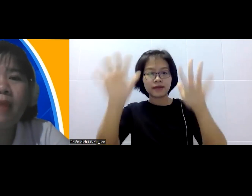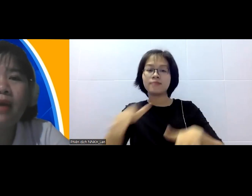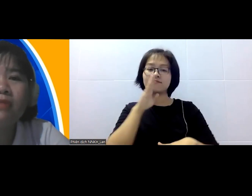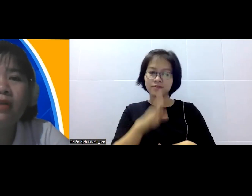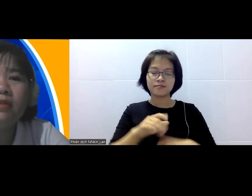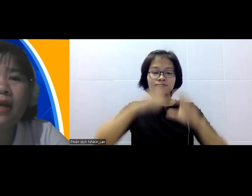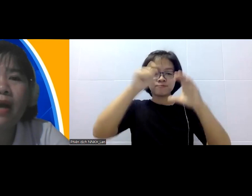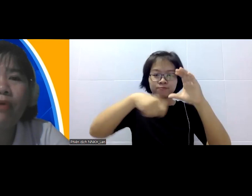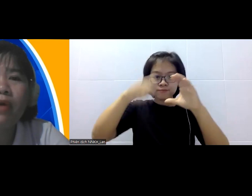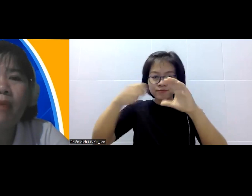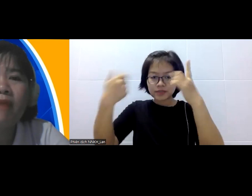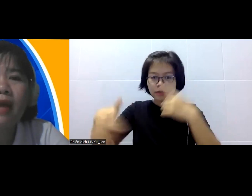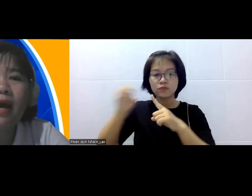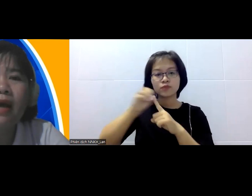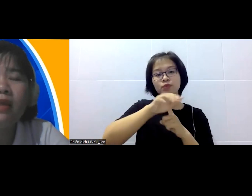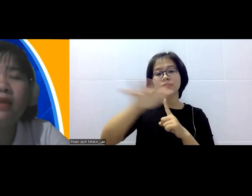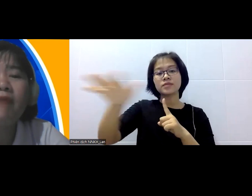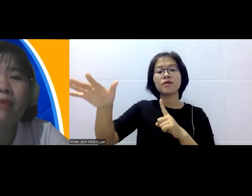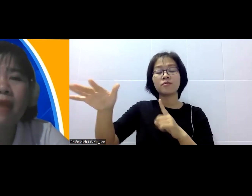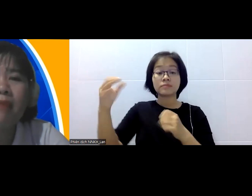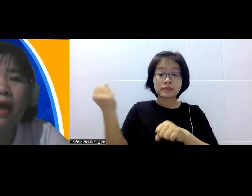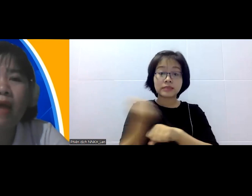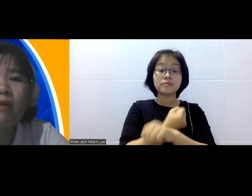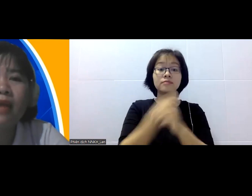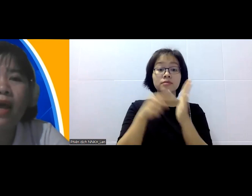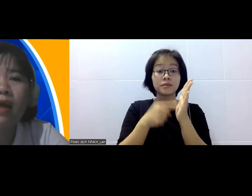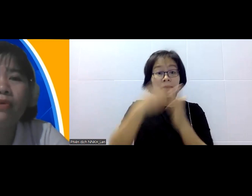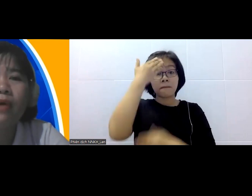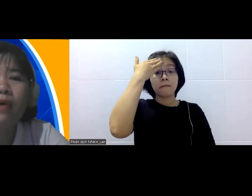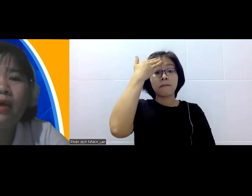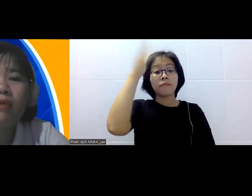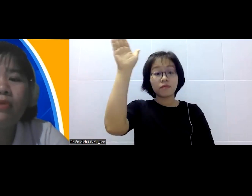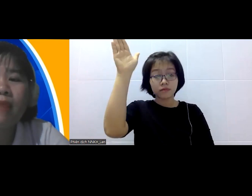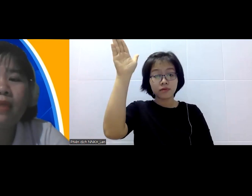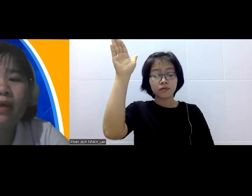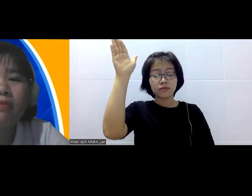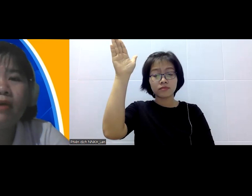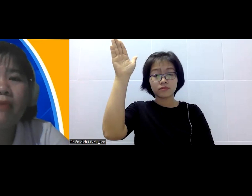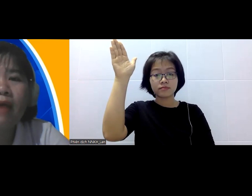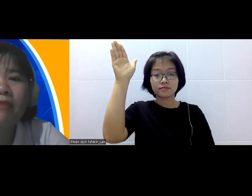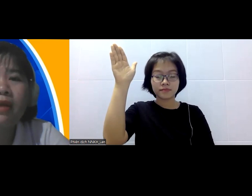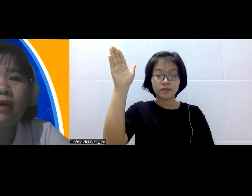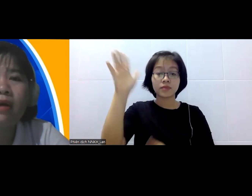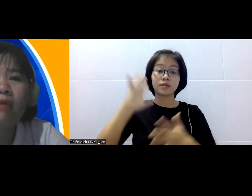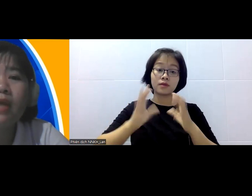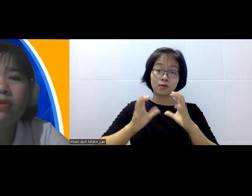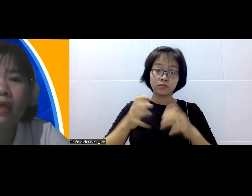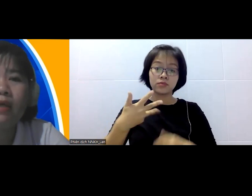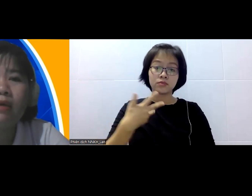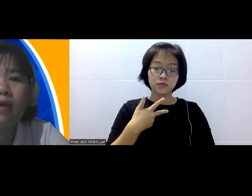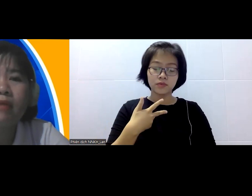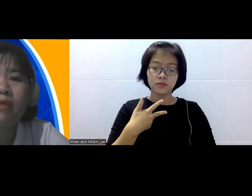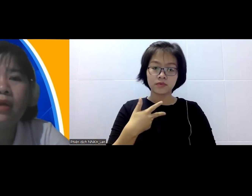phía mà đầu tư ban đầu Aparina dựa vào cộng đồng mà Aparina của chúng em thì không có va phải là còn quá